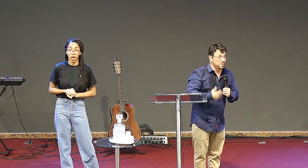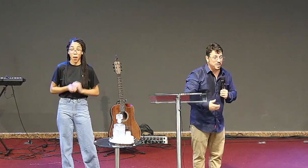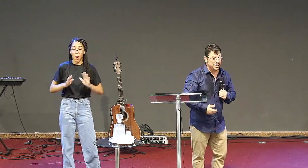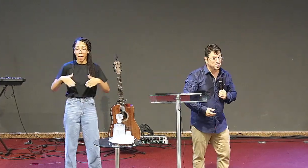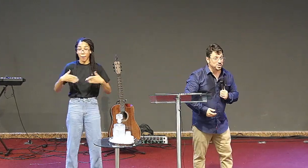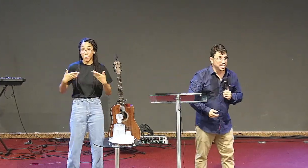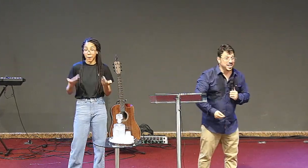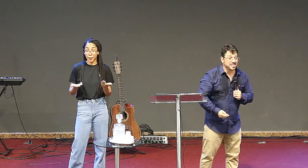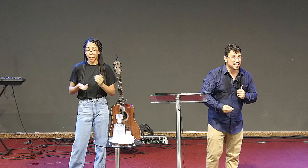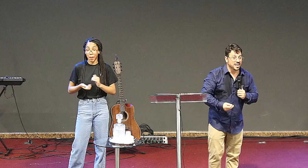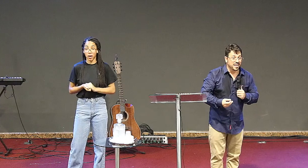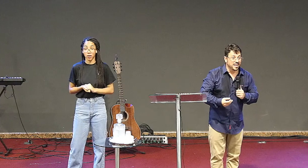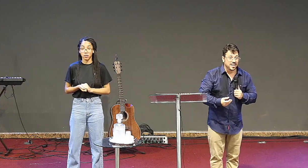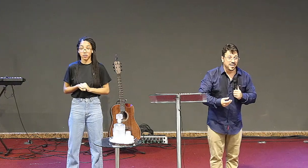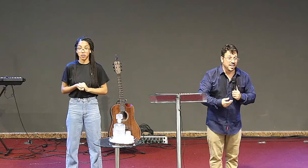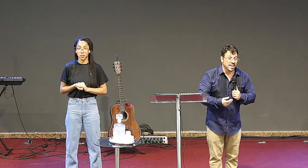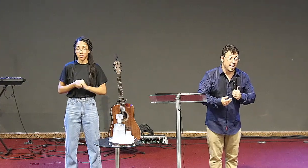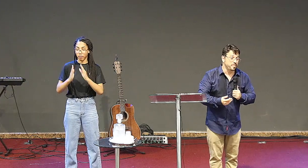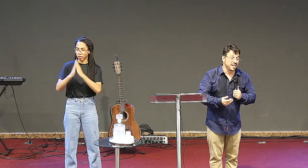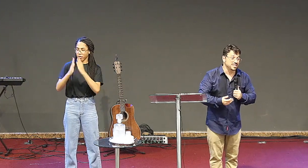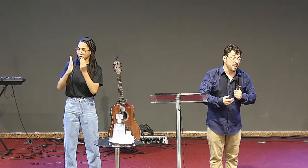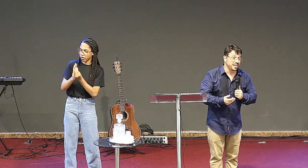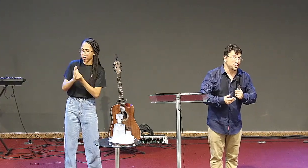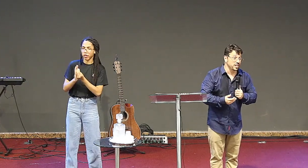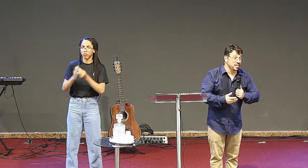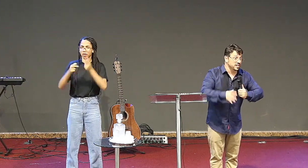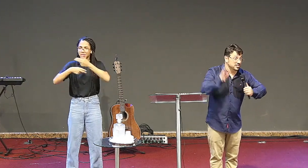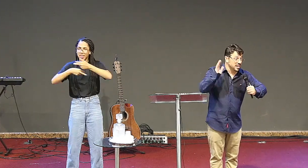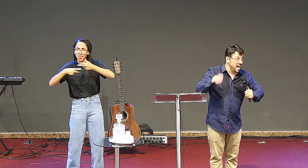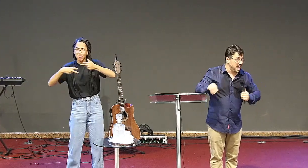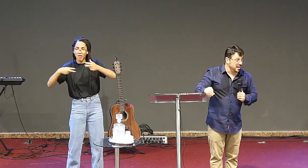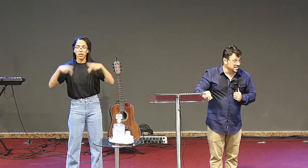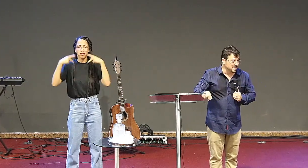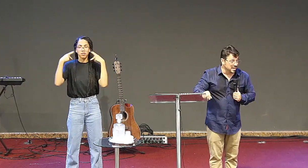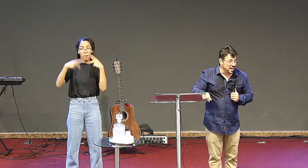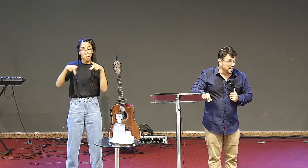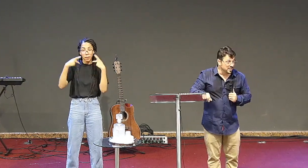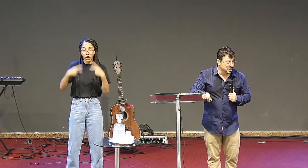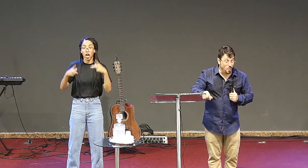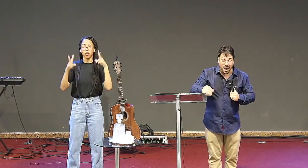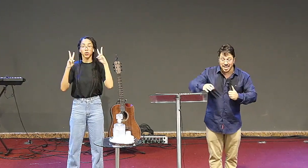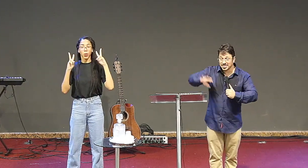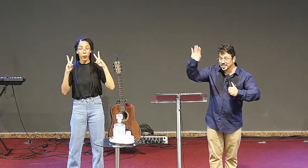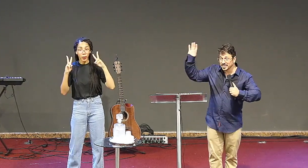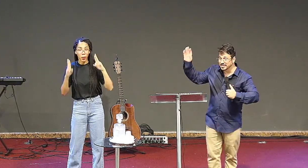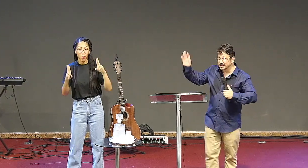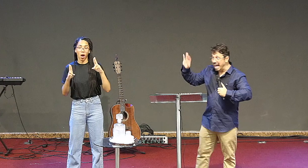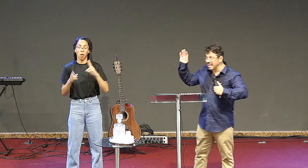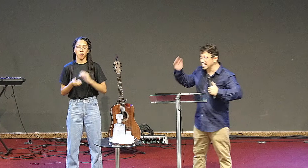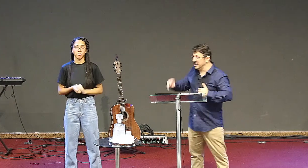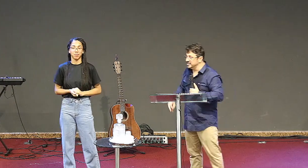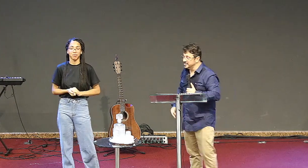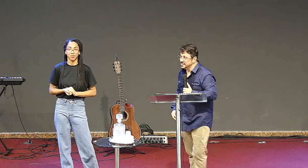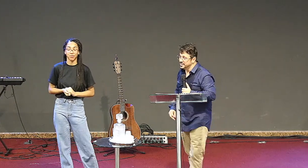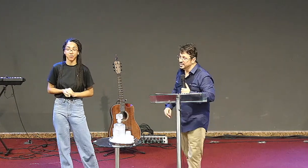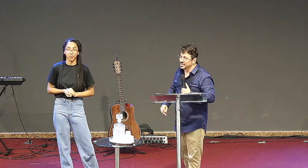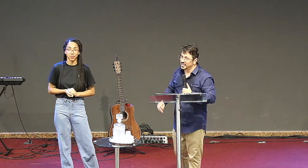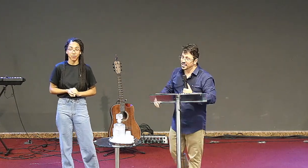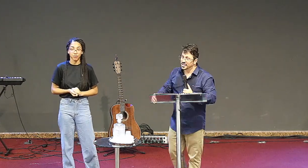nos mesmos dias, é praticamente, sei lá, quase, nada,